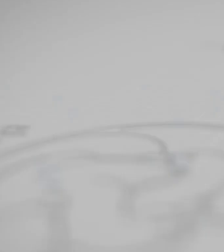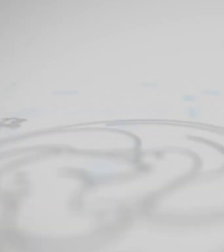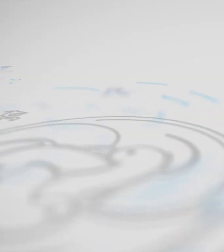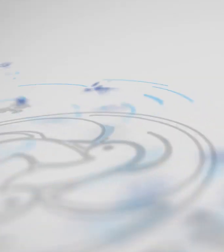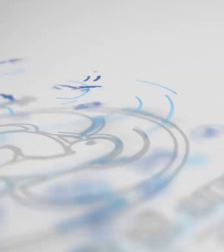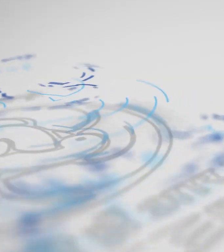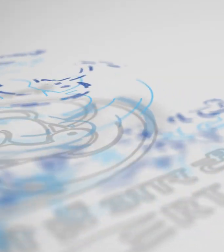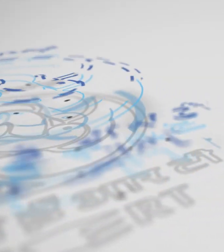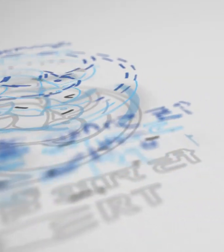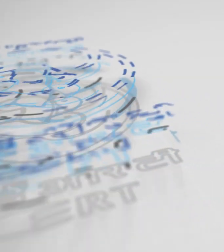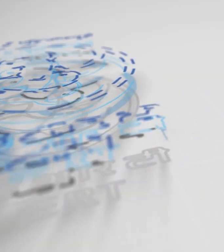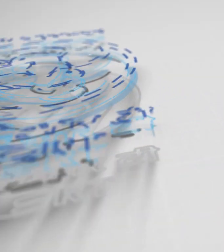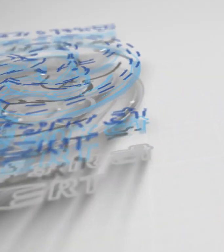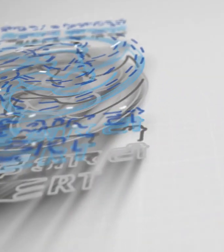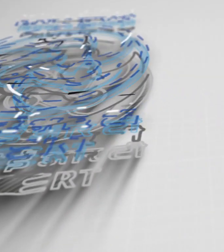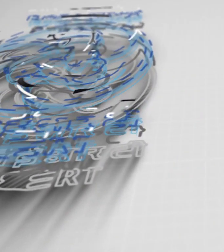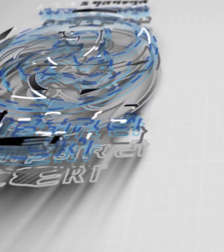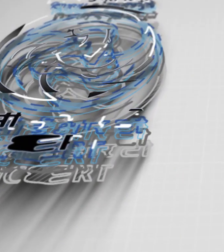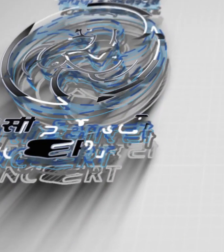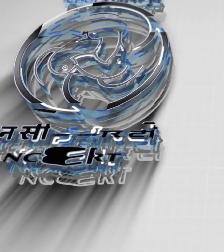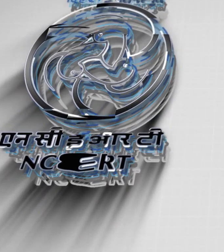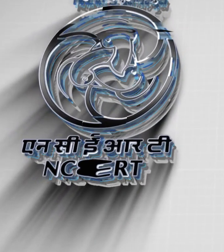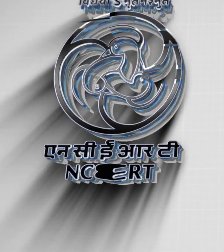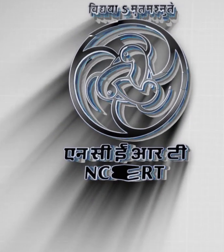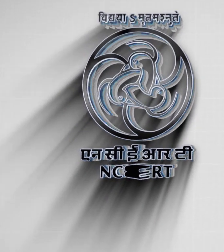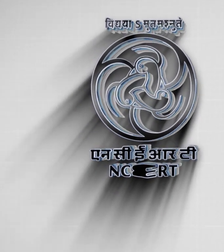हुआ हुआ हुआ